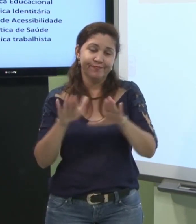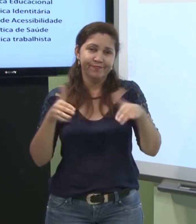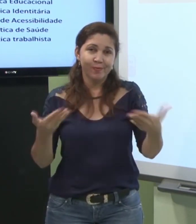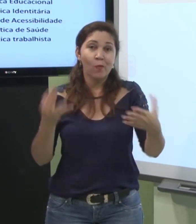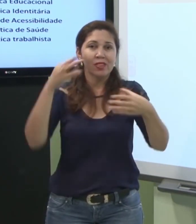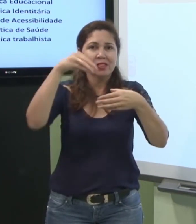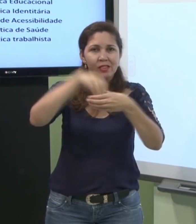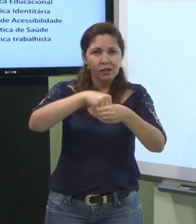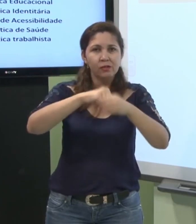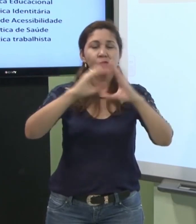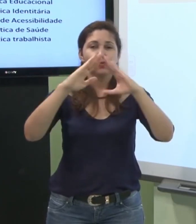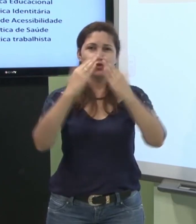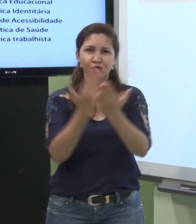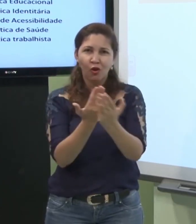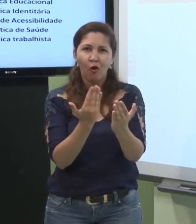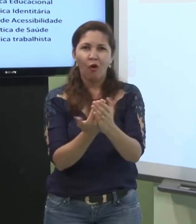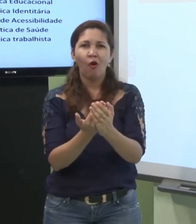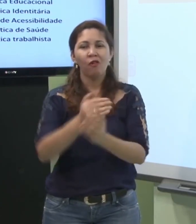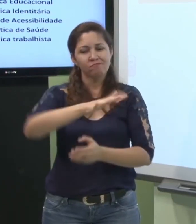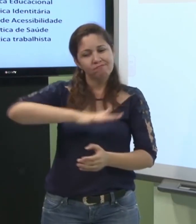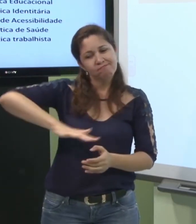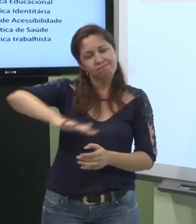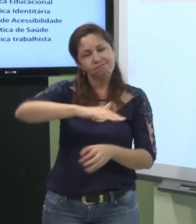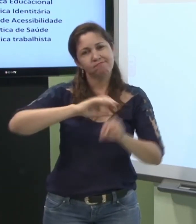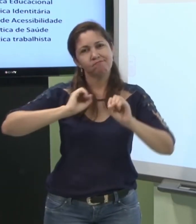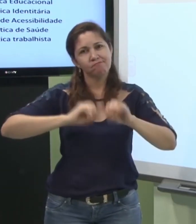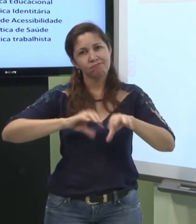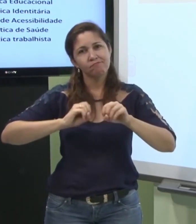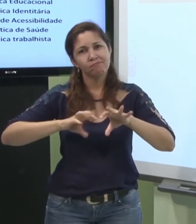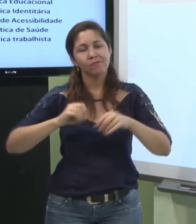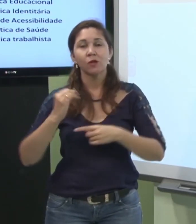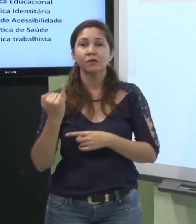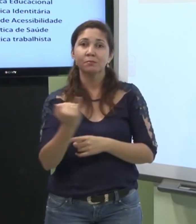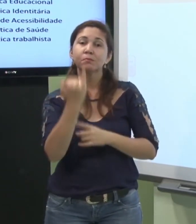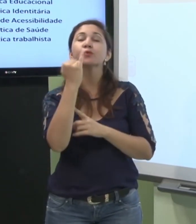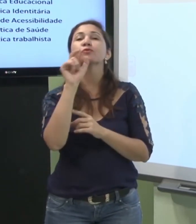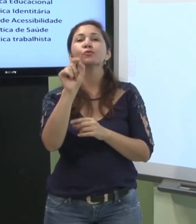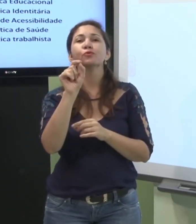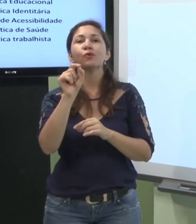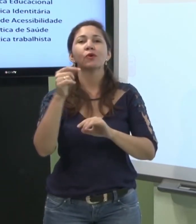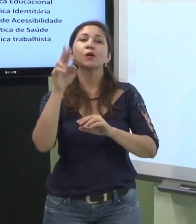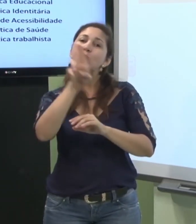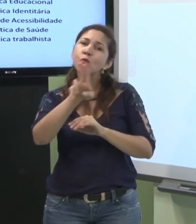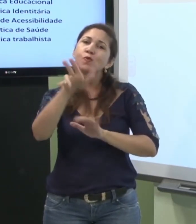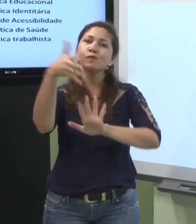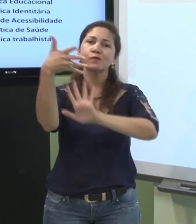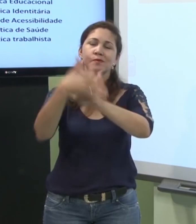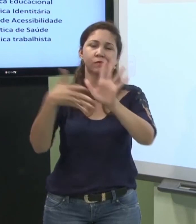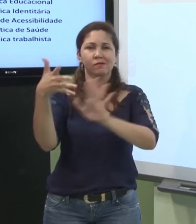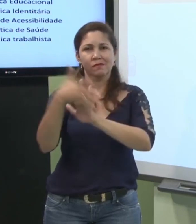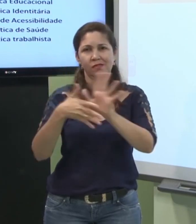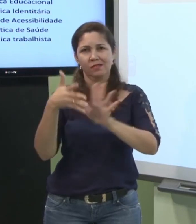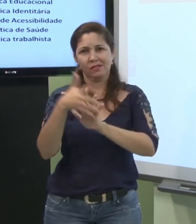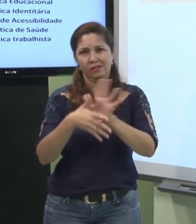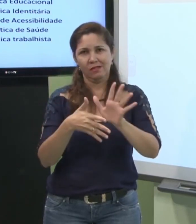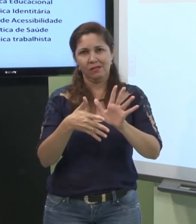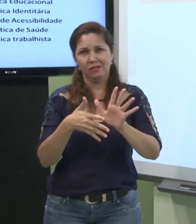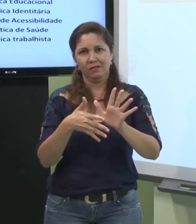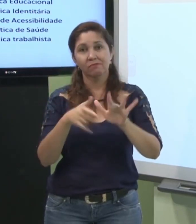comunicação então o ambiente educacional tem que utilizar a